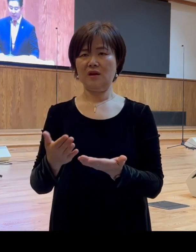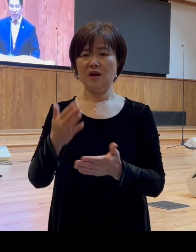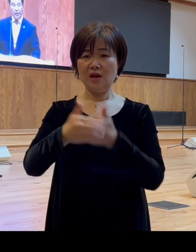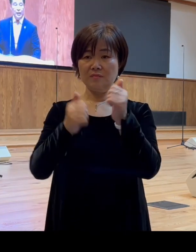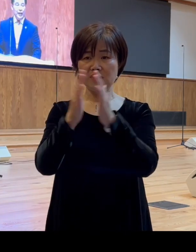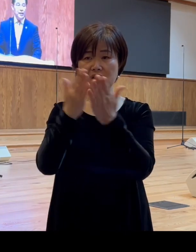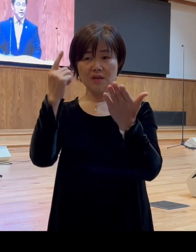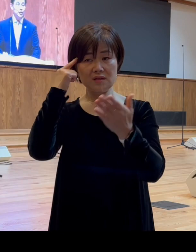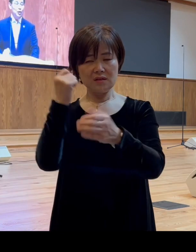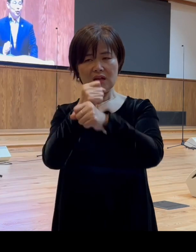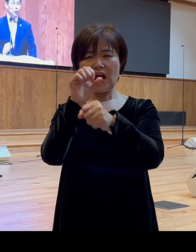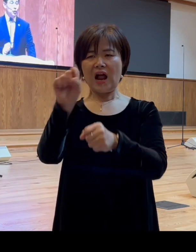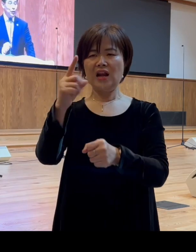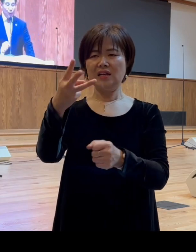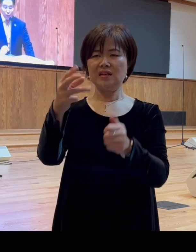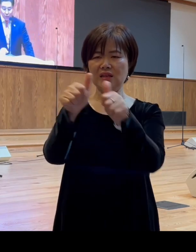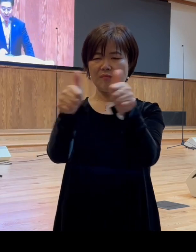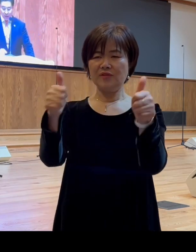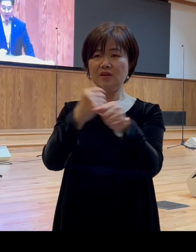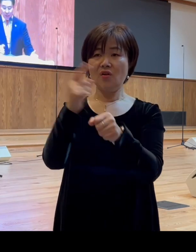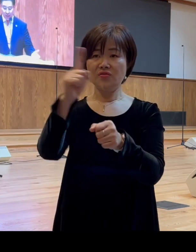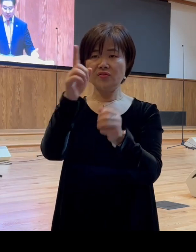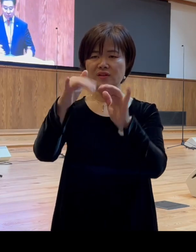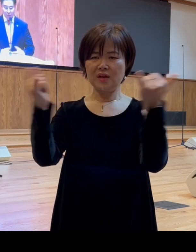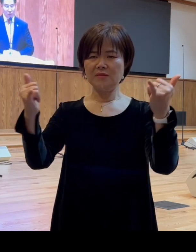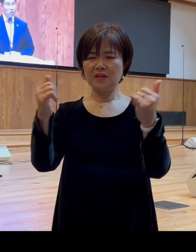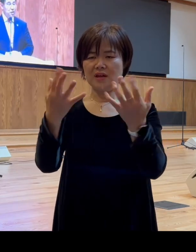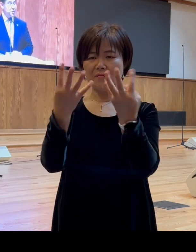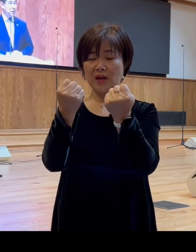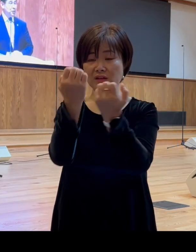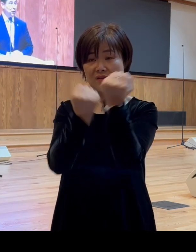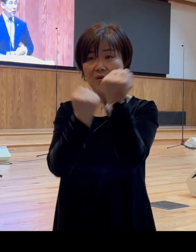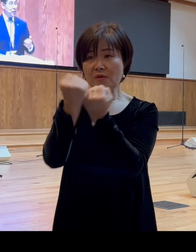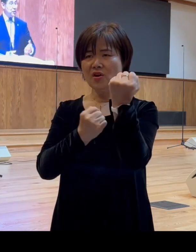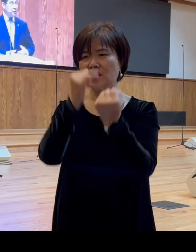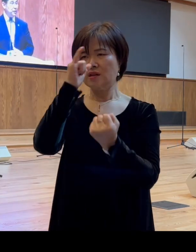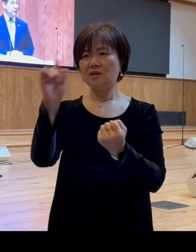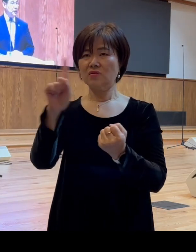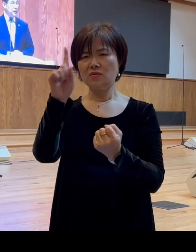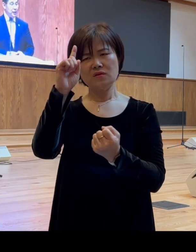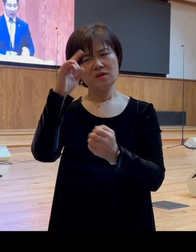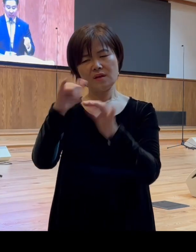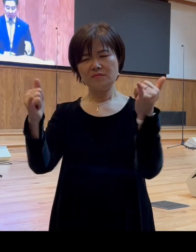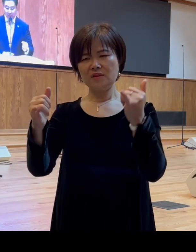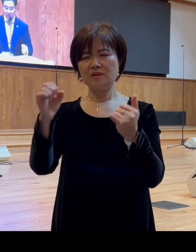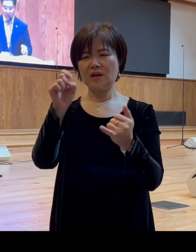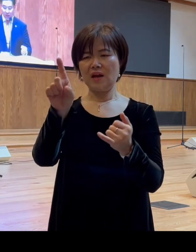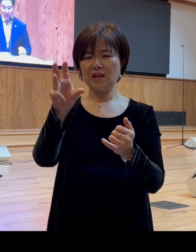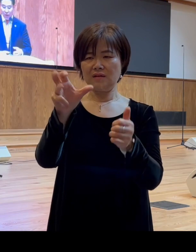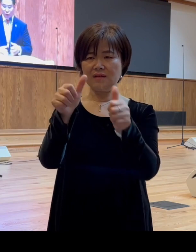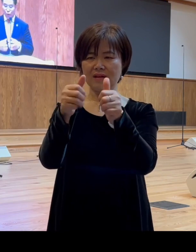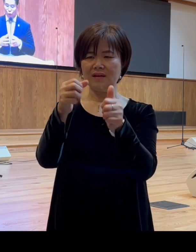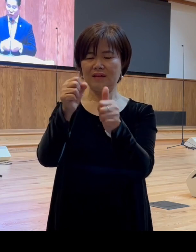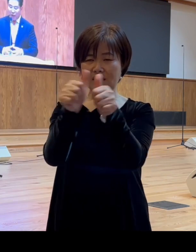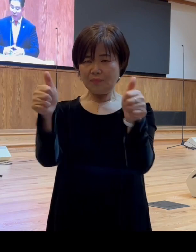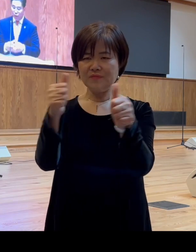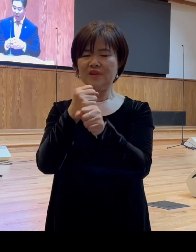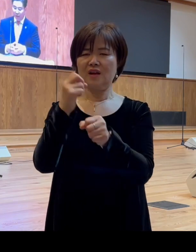알렉산더가 어떤 인물인지 다양한 설명을 제시합니다 어떤 학자들은 이 알렉산더가 유대인 회당의